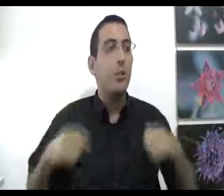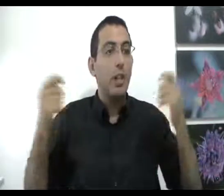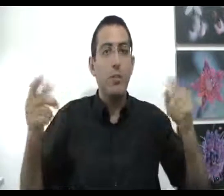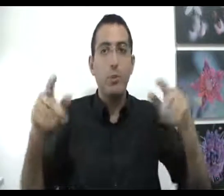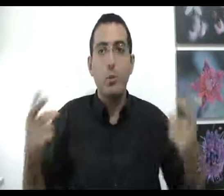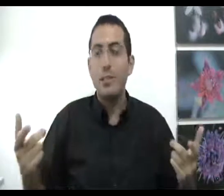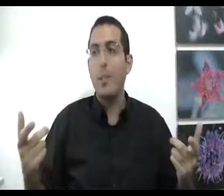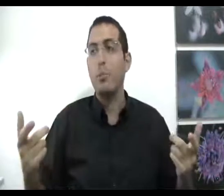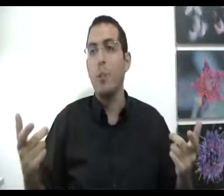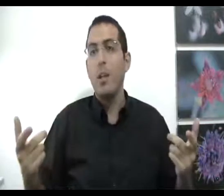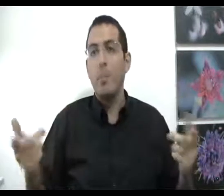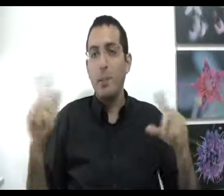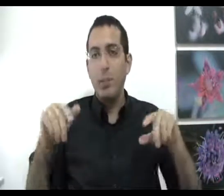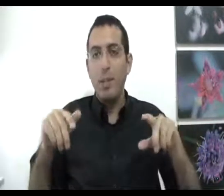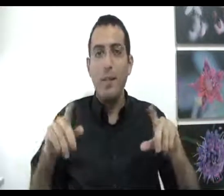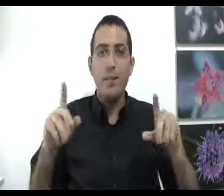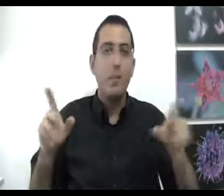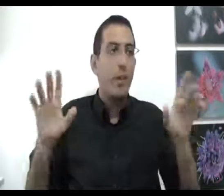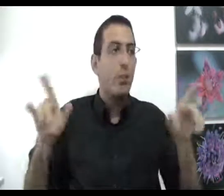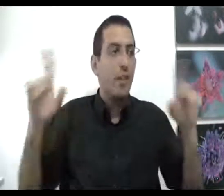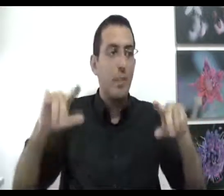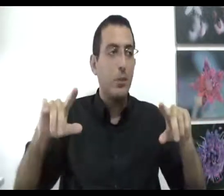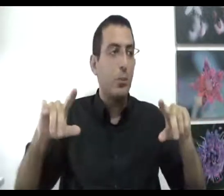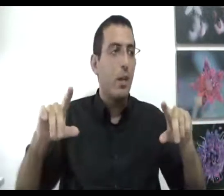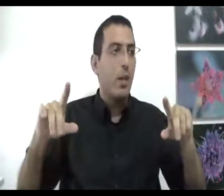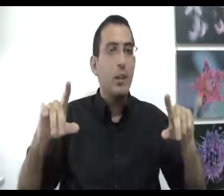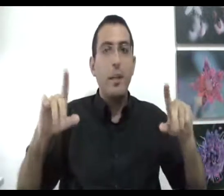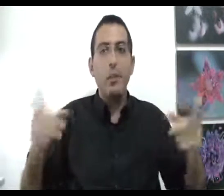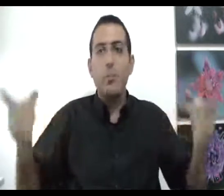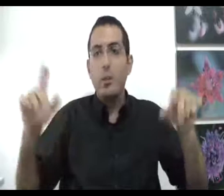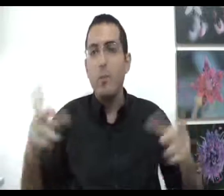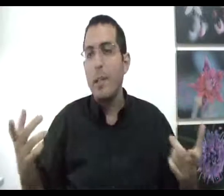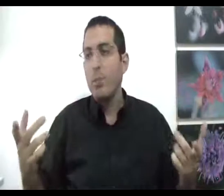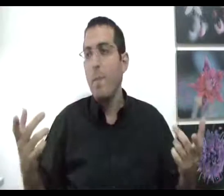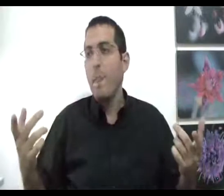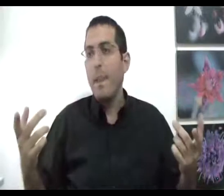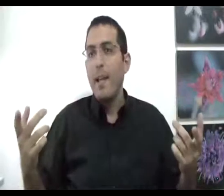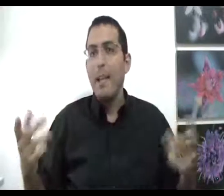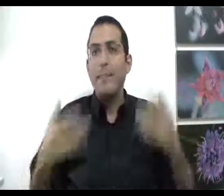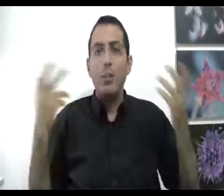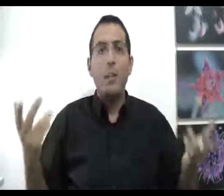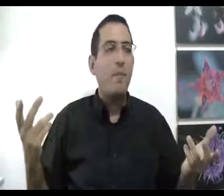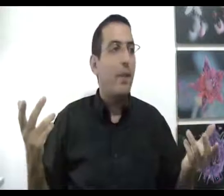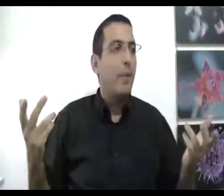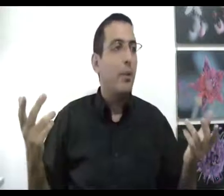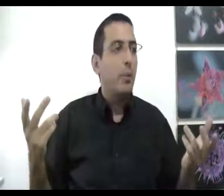יותר טוב בזכות איזה משהו בזכות, לא רק כשאתה מרגיש טוב עם משהו שאתה מרגיש טוב בזכות משהו אז אתה עוד אתה מפחד לעבד אותו